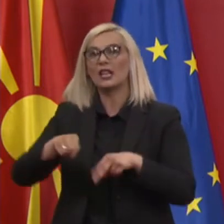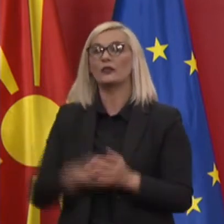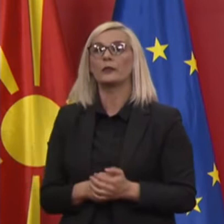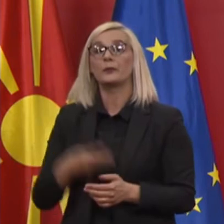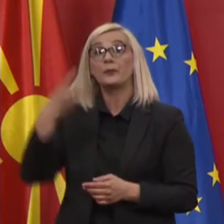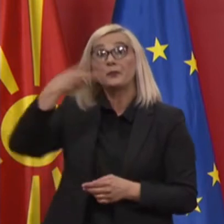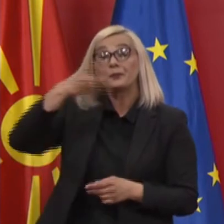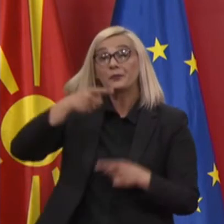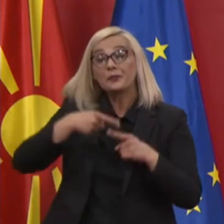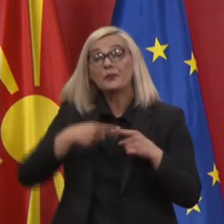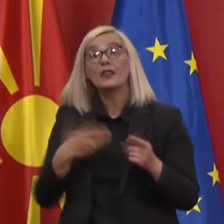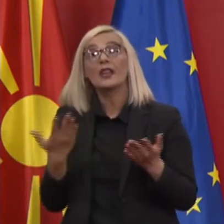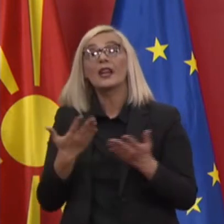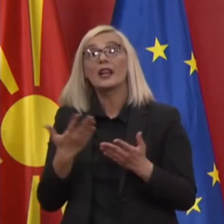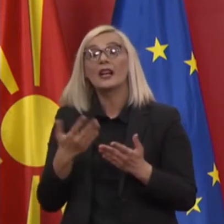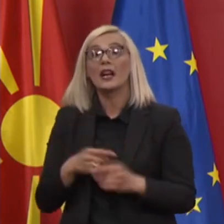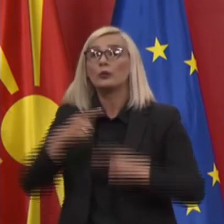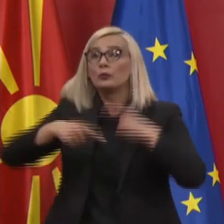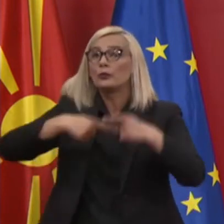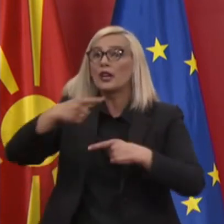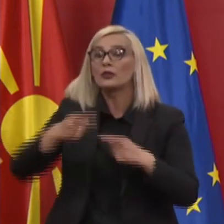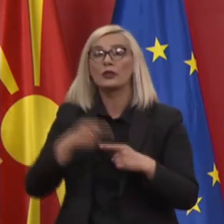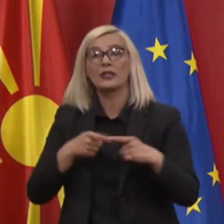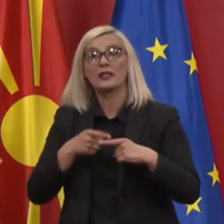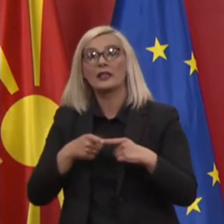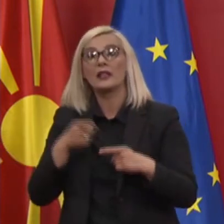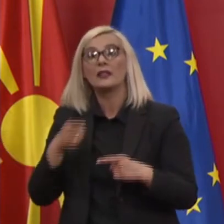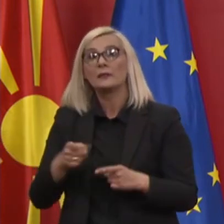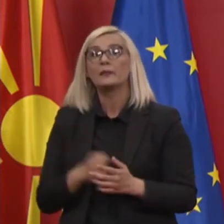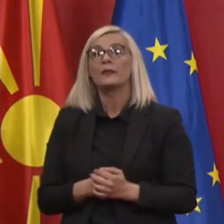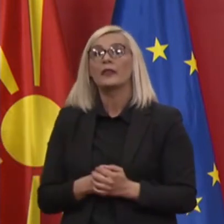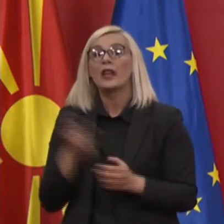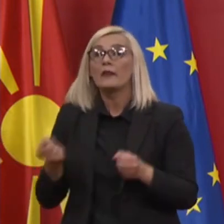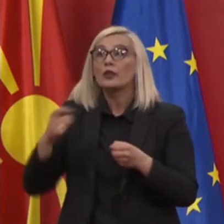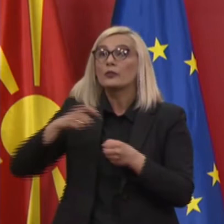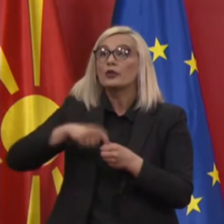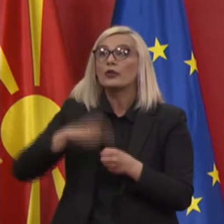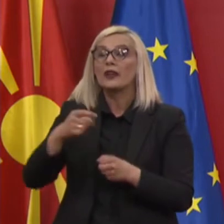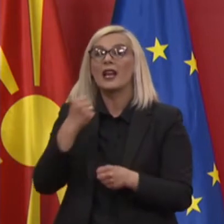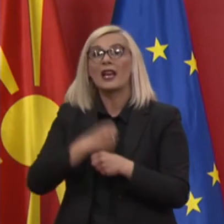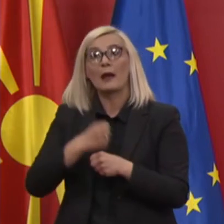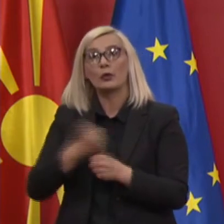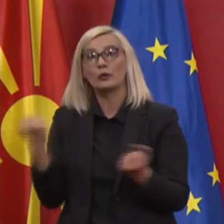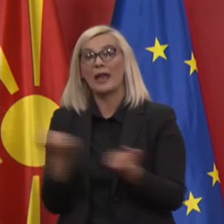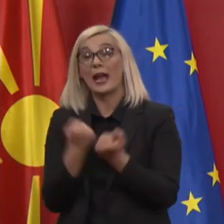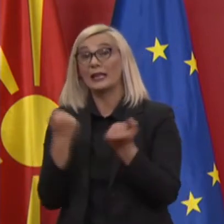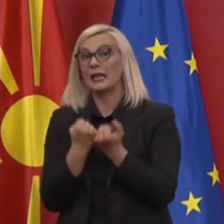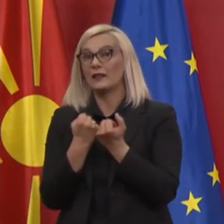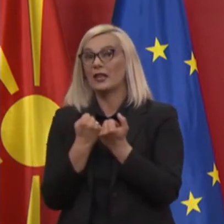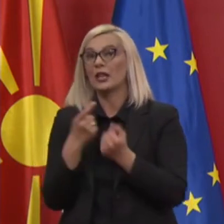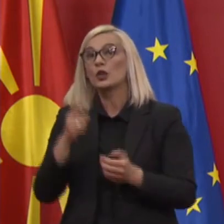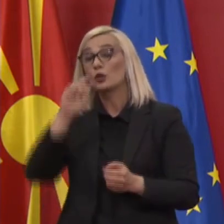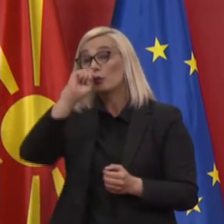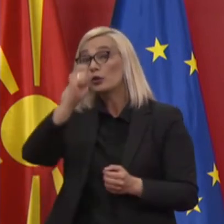Втората фаза, како транзициона фаза, е инициално во споставување на работните активности со